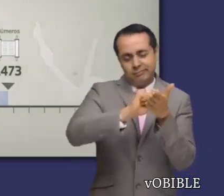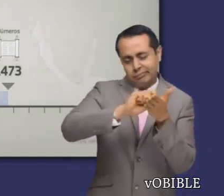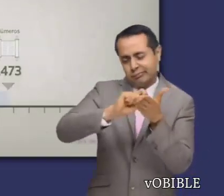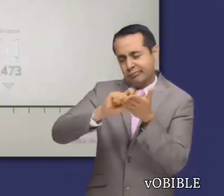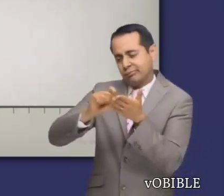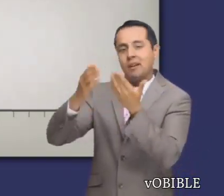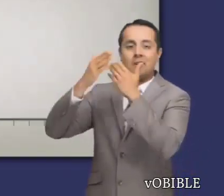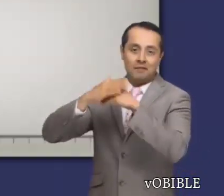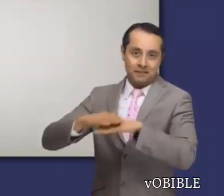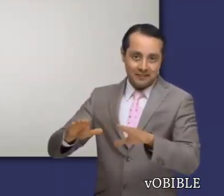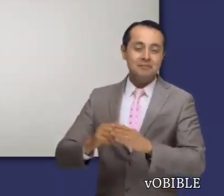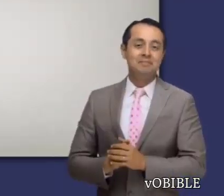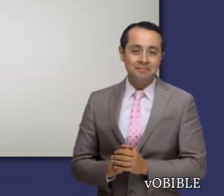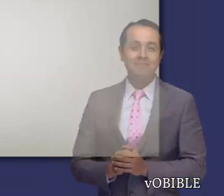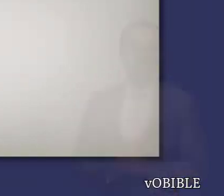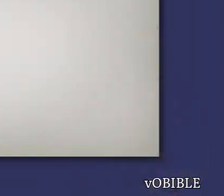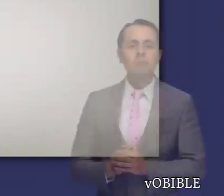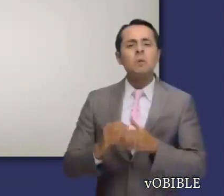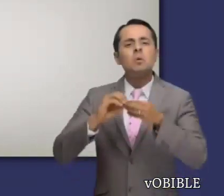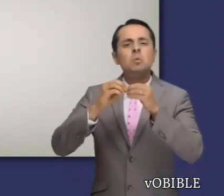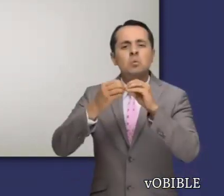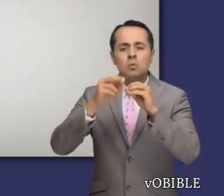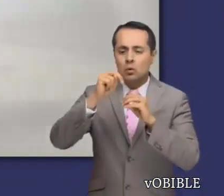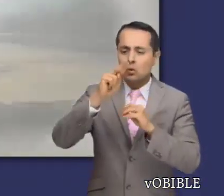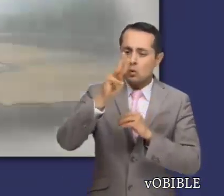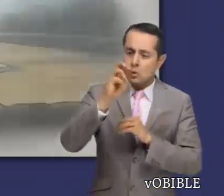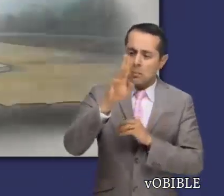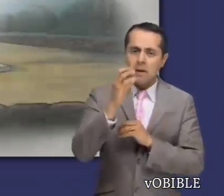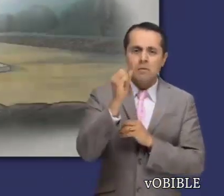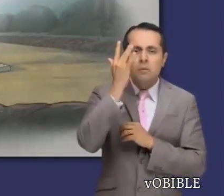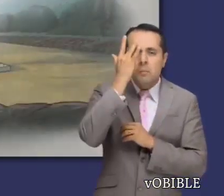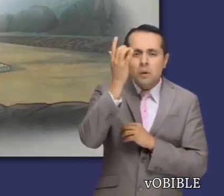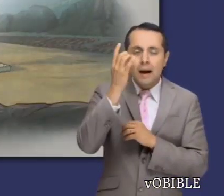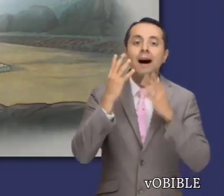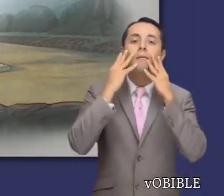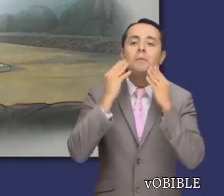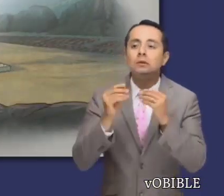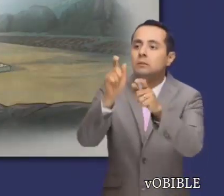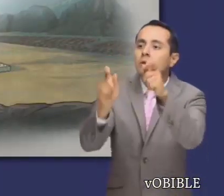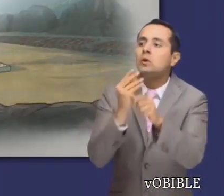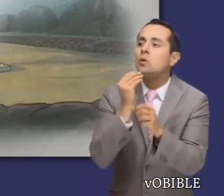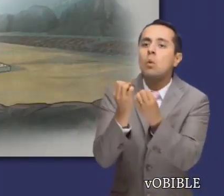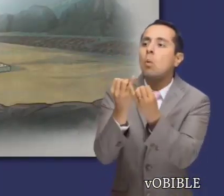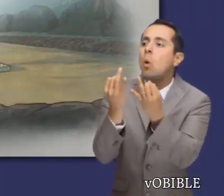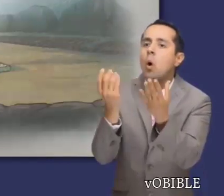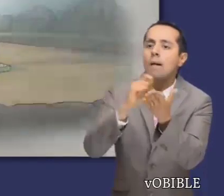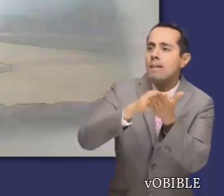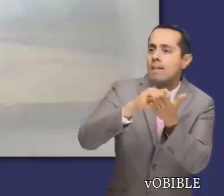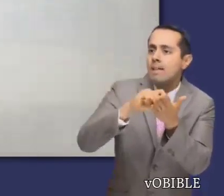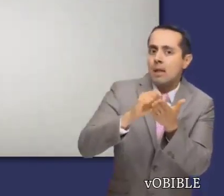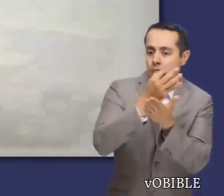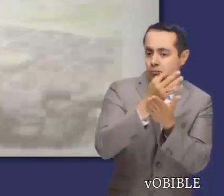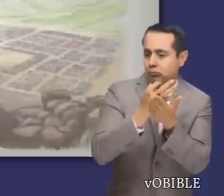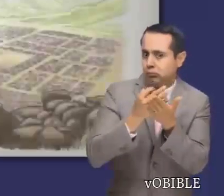terminó de escribirlo. Se le llamó Números por las dos ocasiones en las que Moisés contó al pueblo. Primero en el